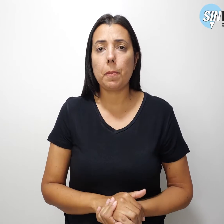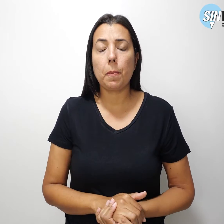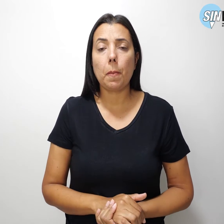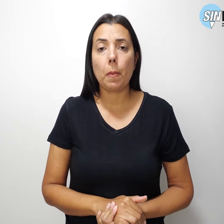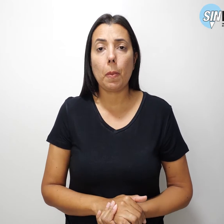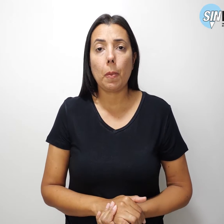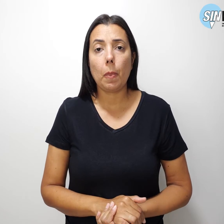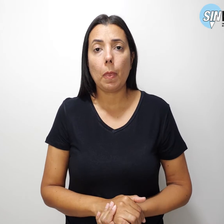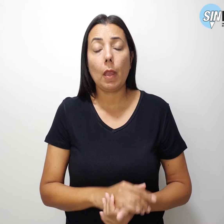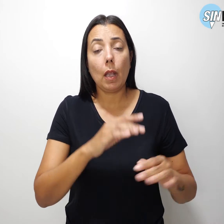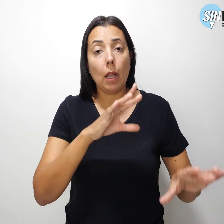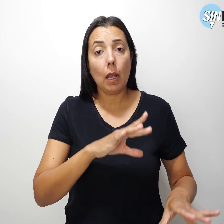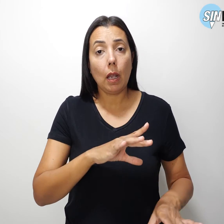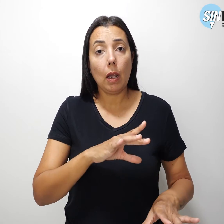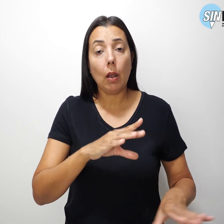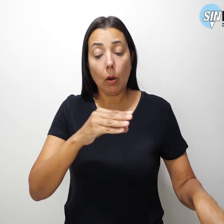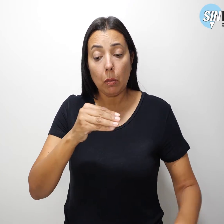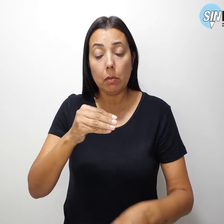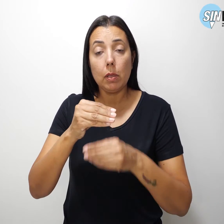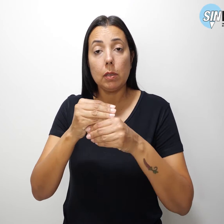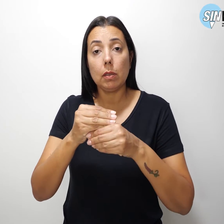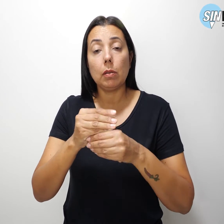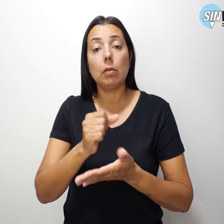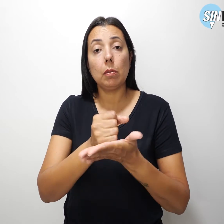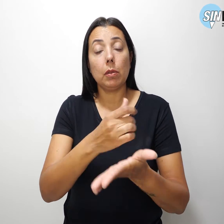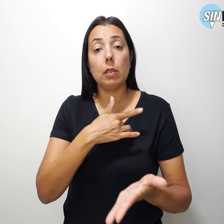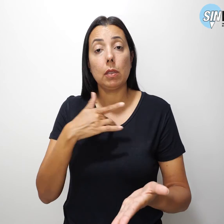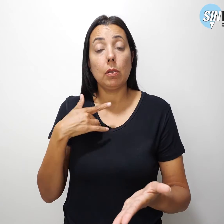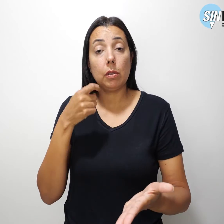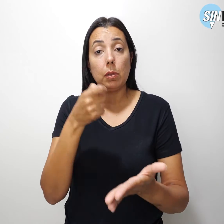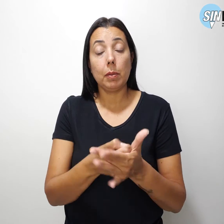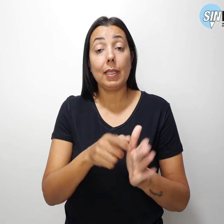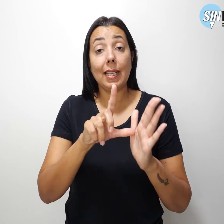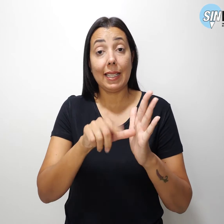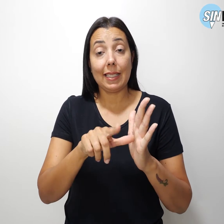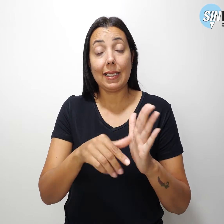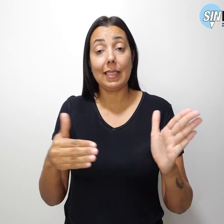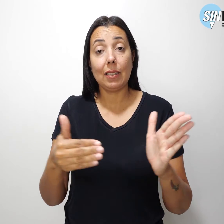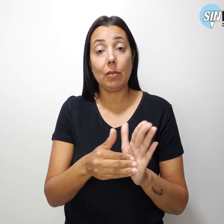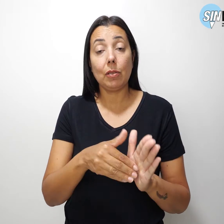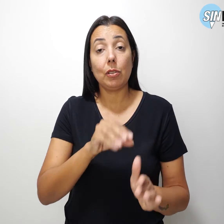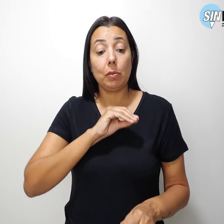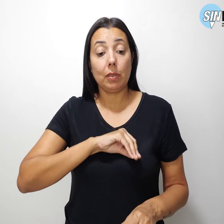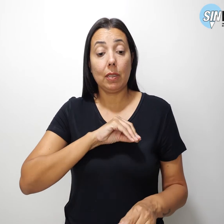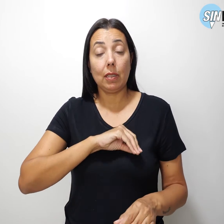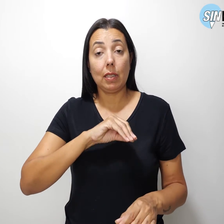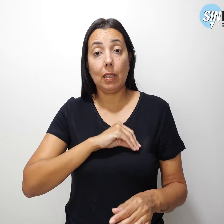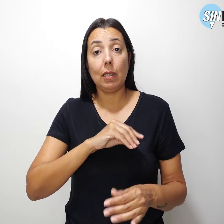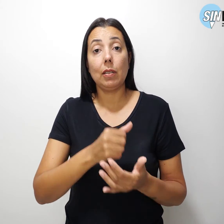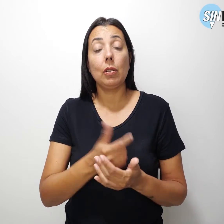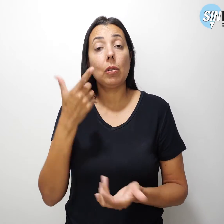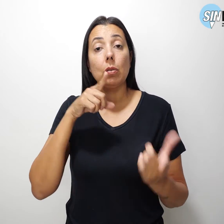A incorporação do valor do auxílio-saúde e o pagamento atrasado da última parcela do reajuste